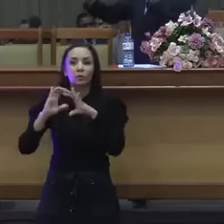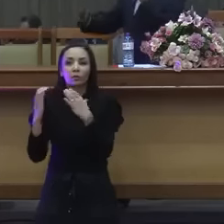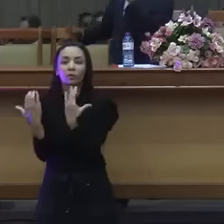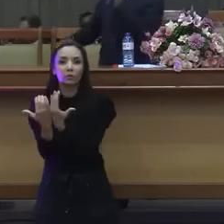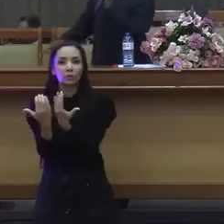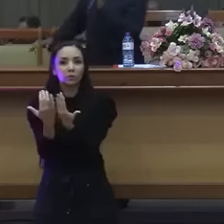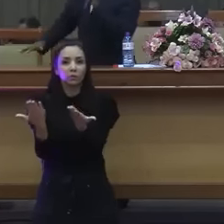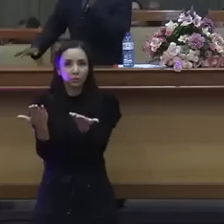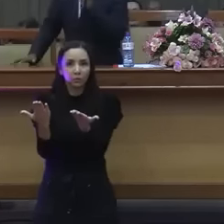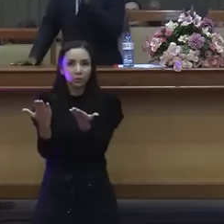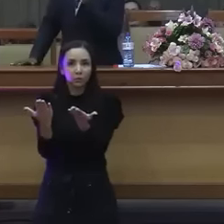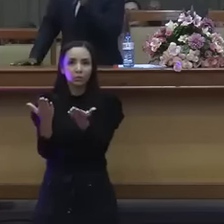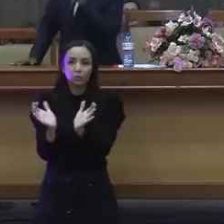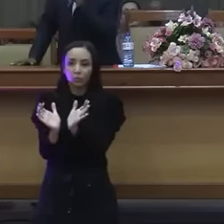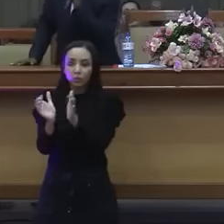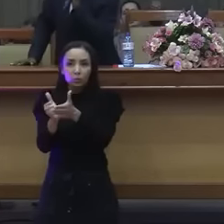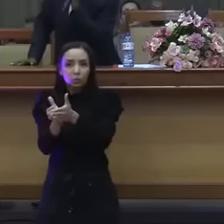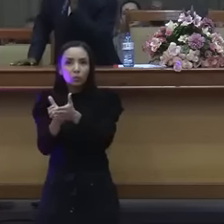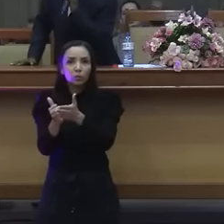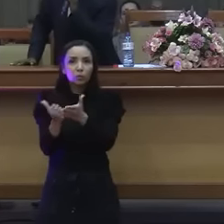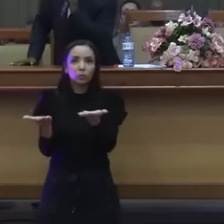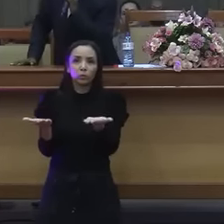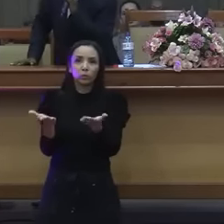autoridades disseram que ele estava falando.